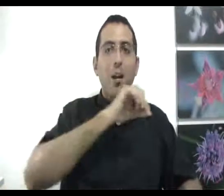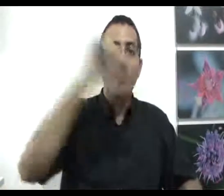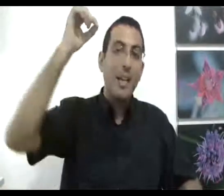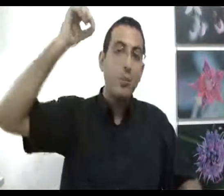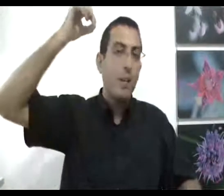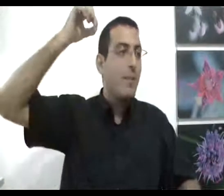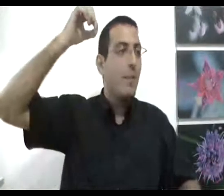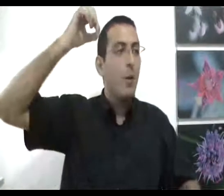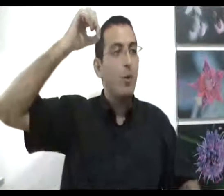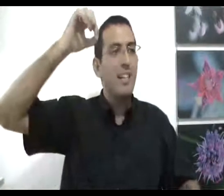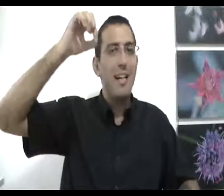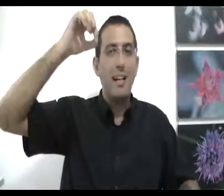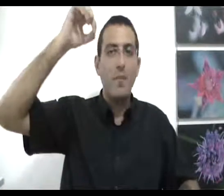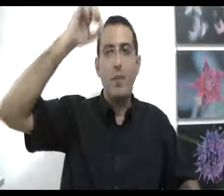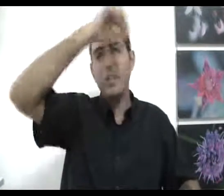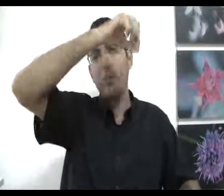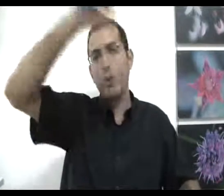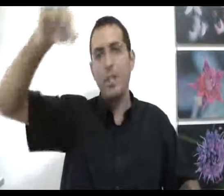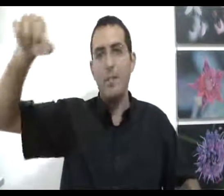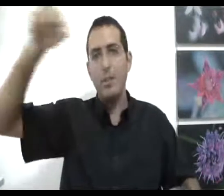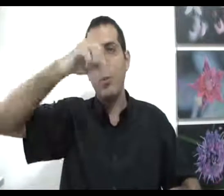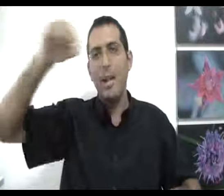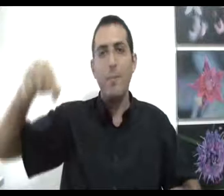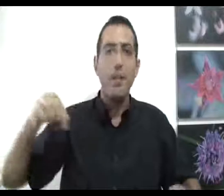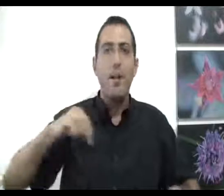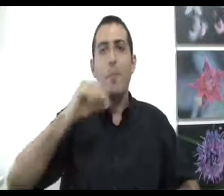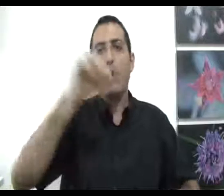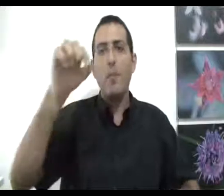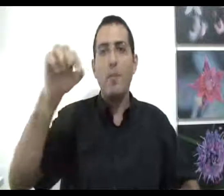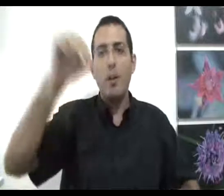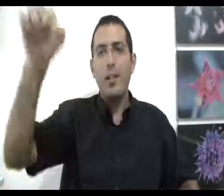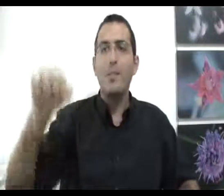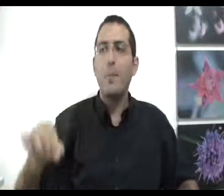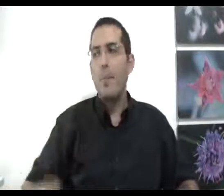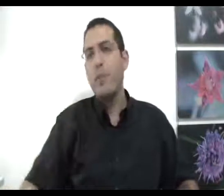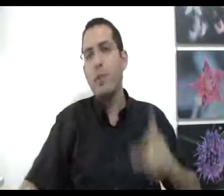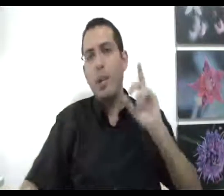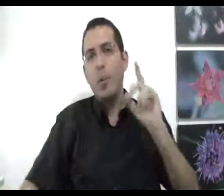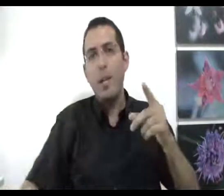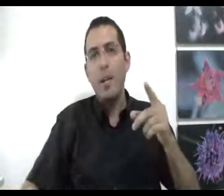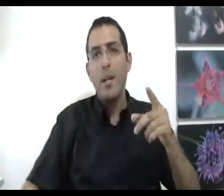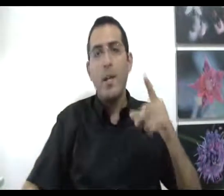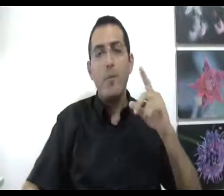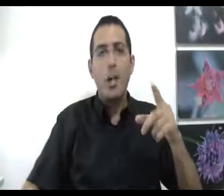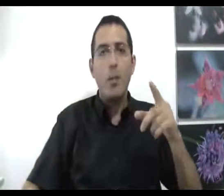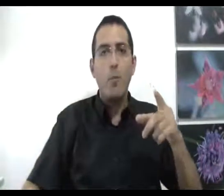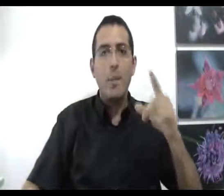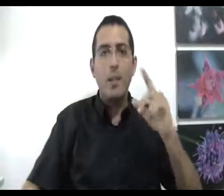בגלל שהוא כבר נמצא מחוץ למווח שם הוא יכול לנווט את כולם בתוך המבוך כדי לצאת מהמבוך ושיהיה לכולם המשך יום אמיתי